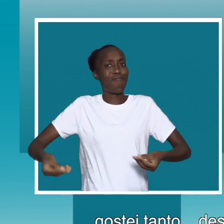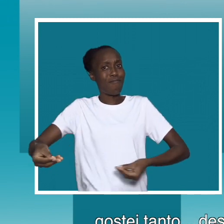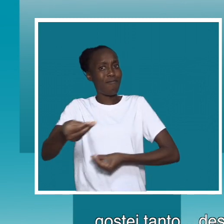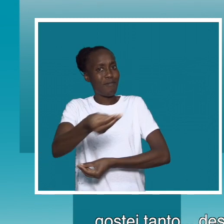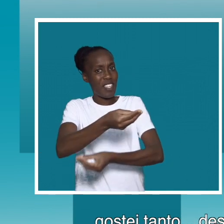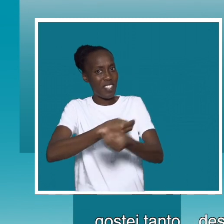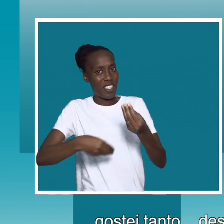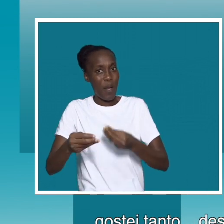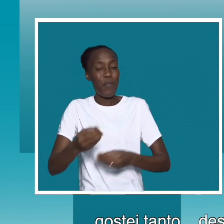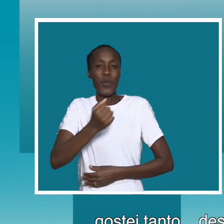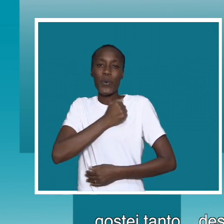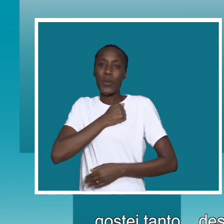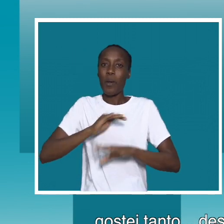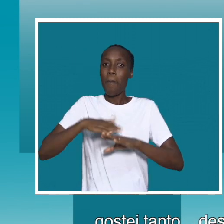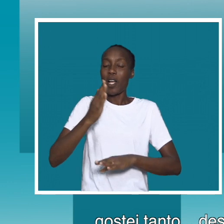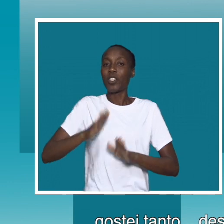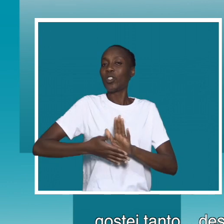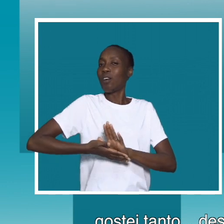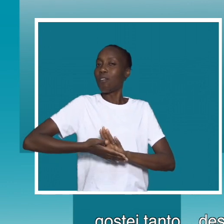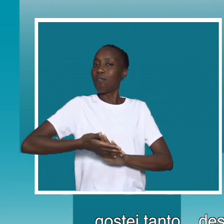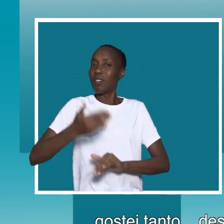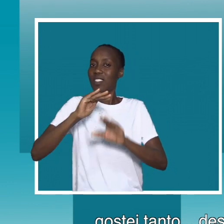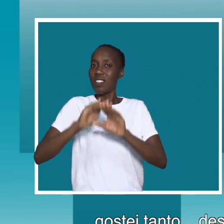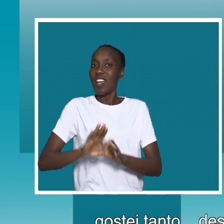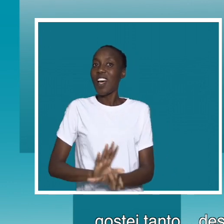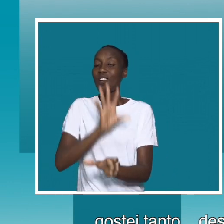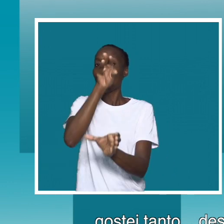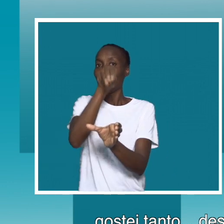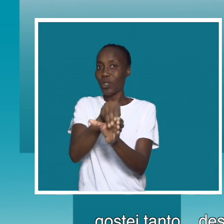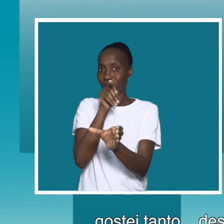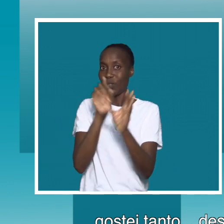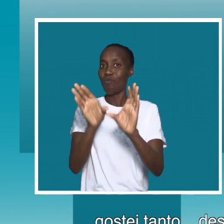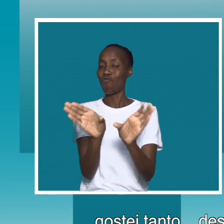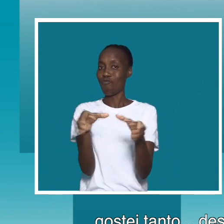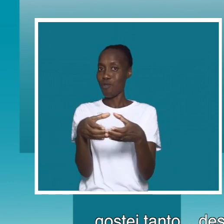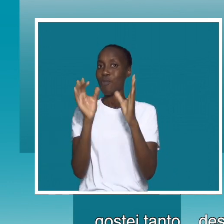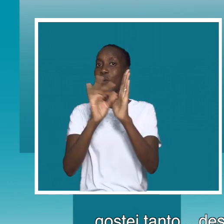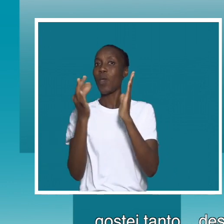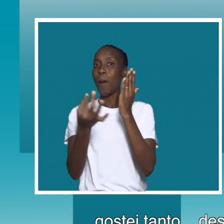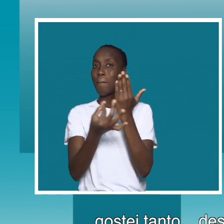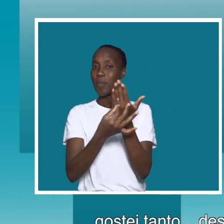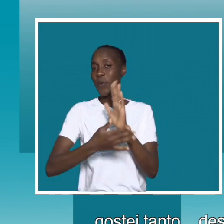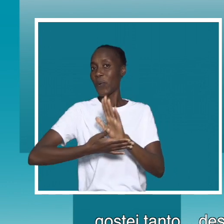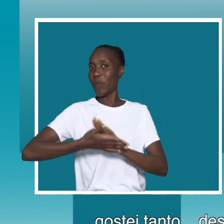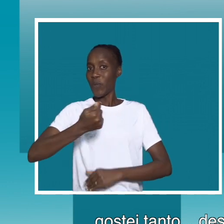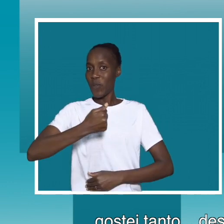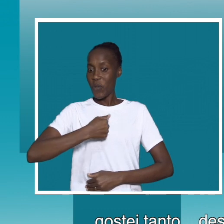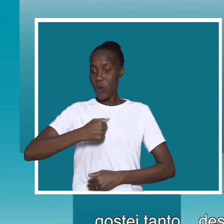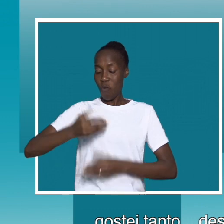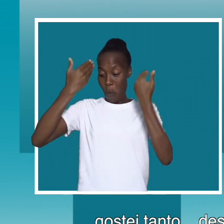gostei mesmo e desde então comecei a fazer parte da Modefa e foi assim que eu me tornei ativista que eu